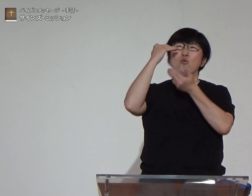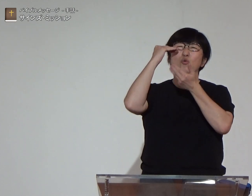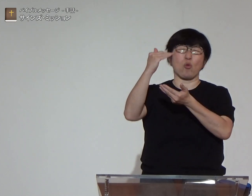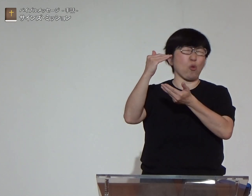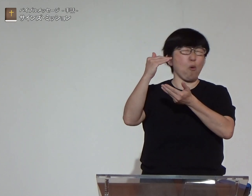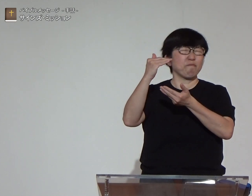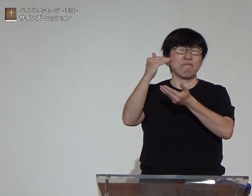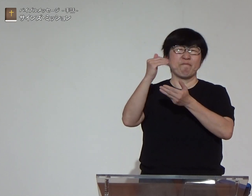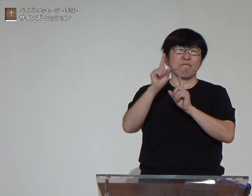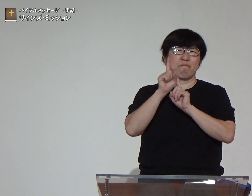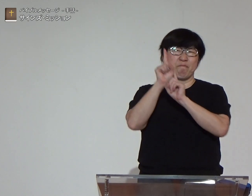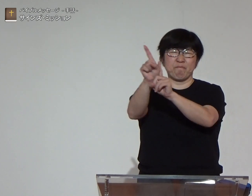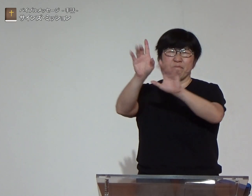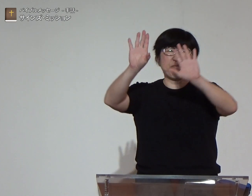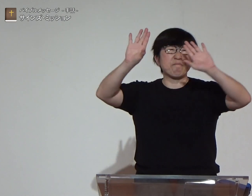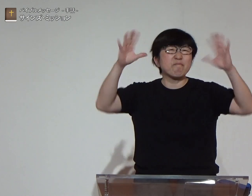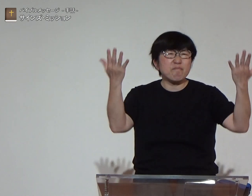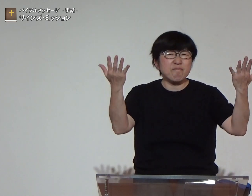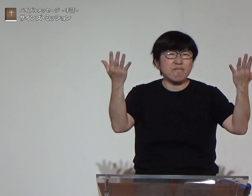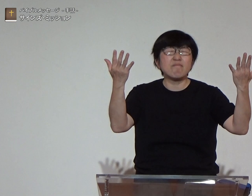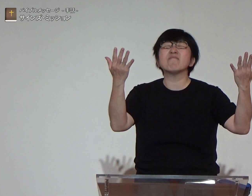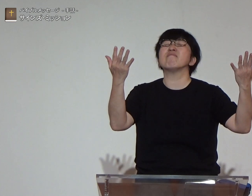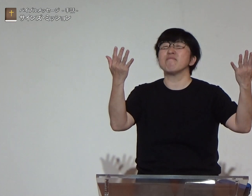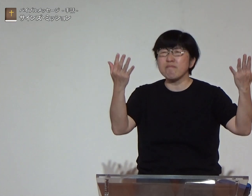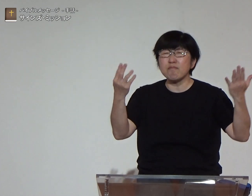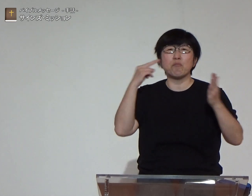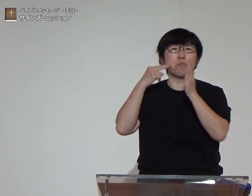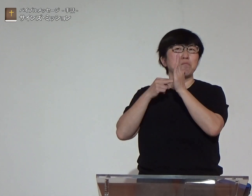神様の言葉にうーん従えない